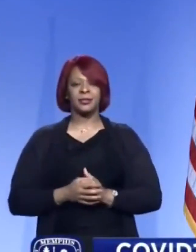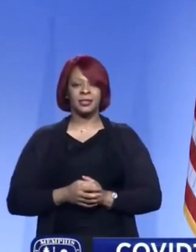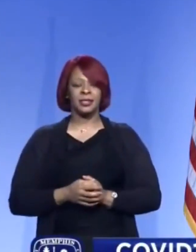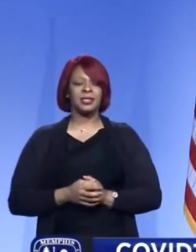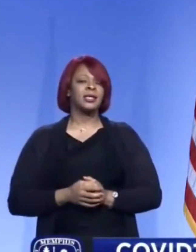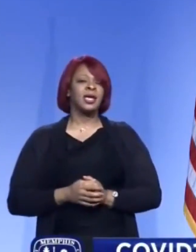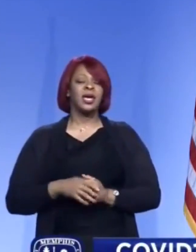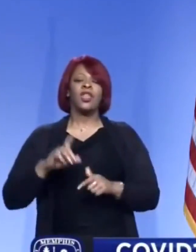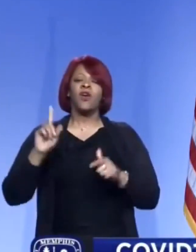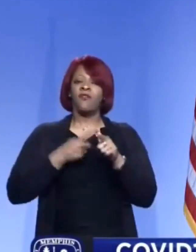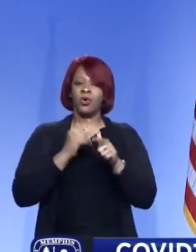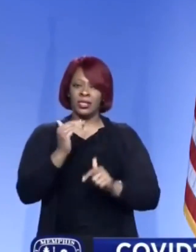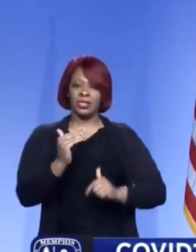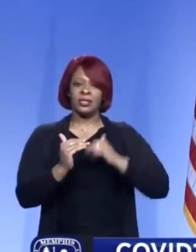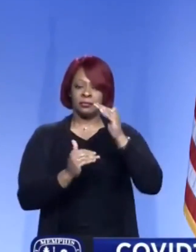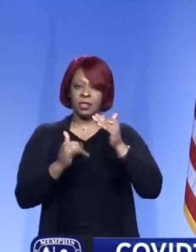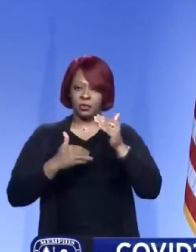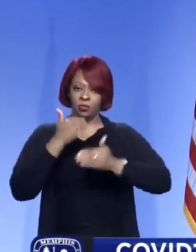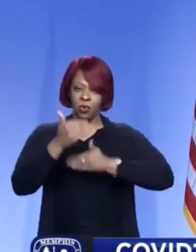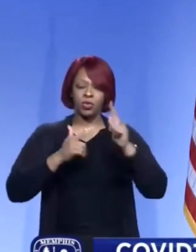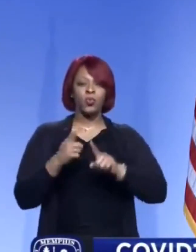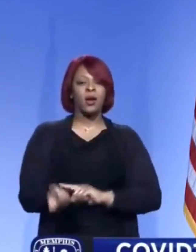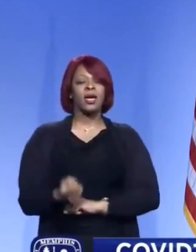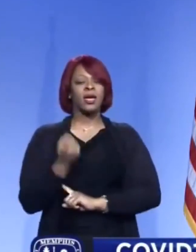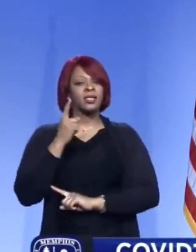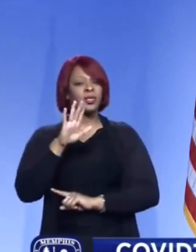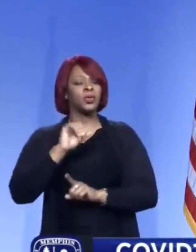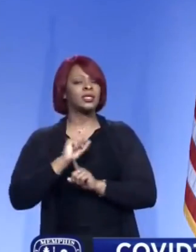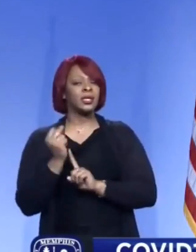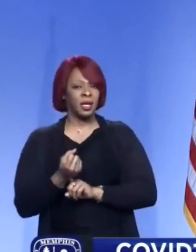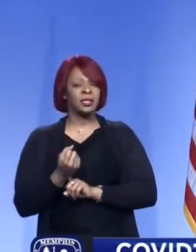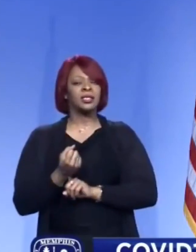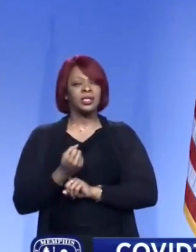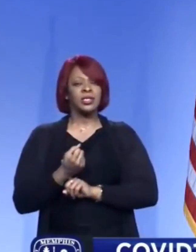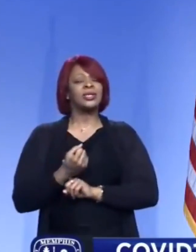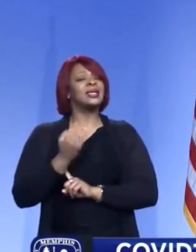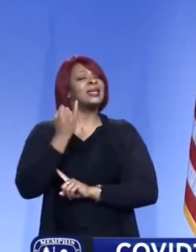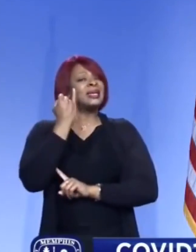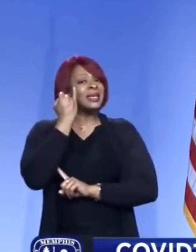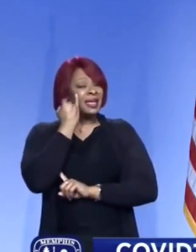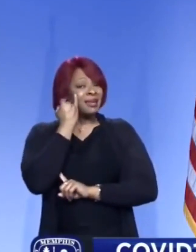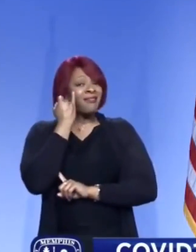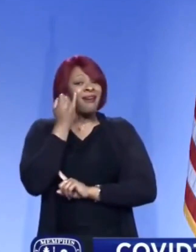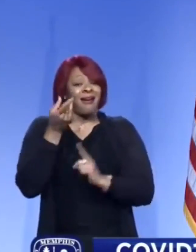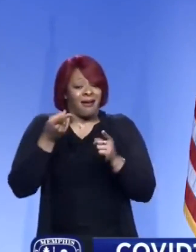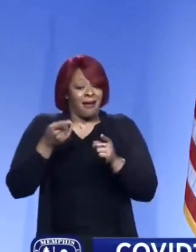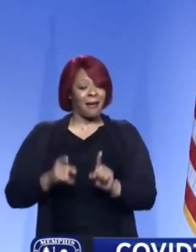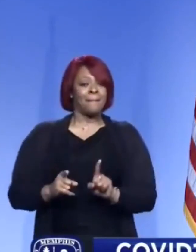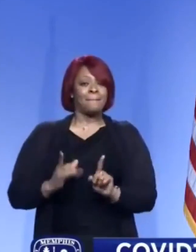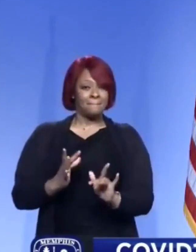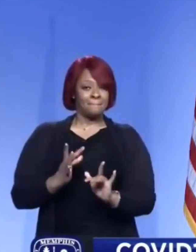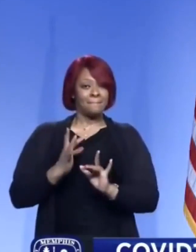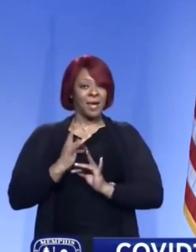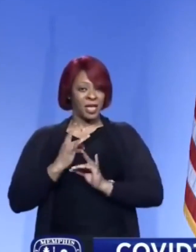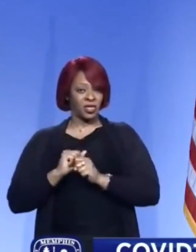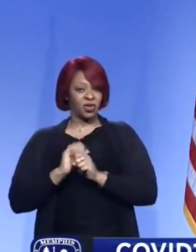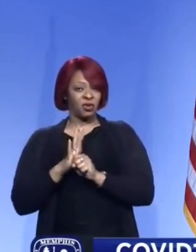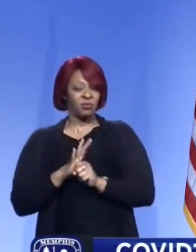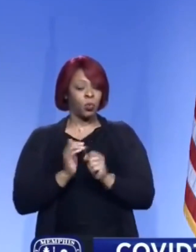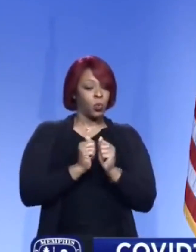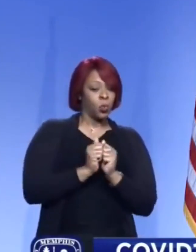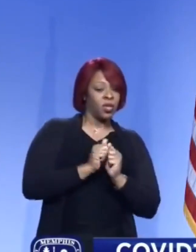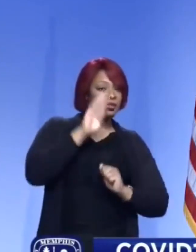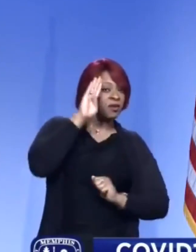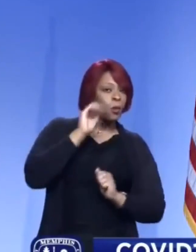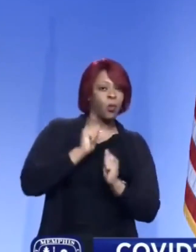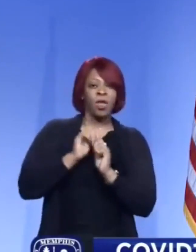también. Entonces sabemos que hay muchas oportunidades para que el comportamiento humano revitalice esta epidemia. Y eso es algo